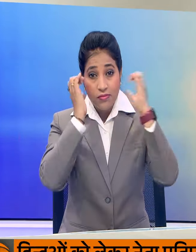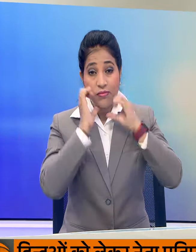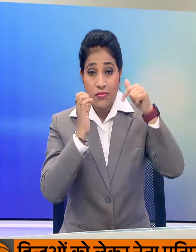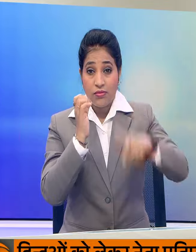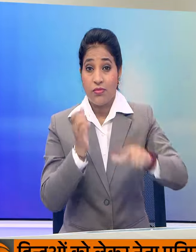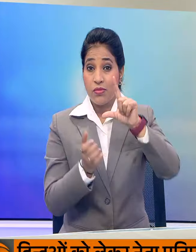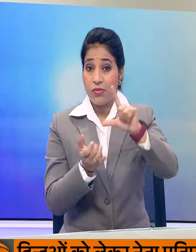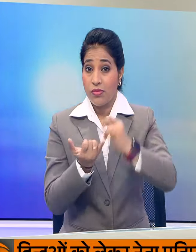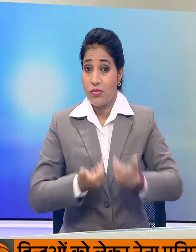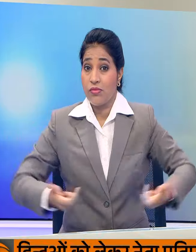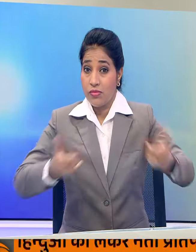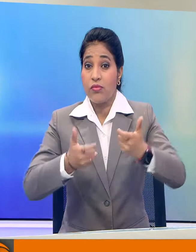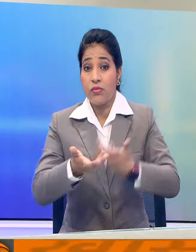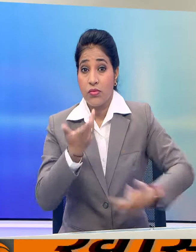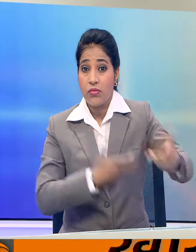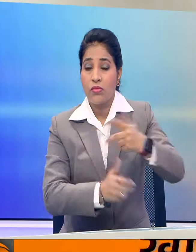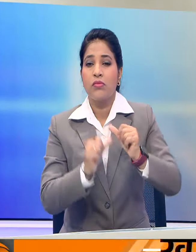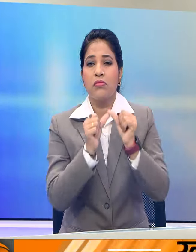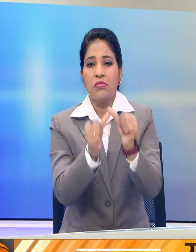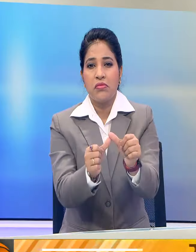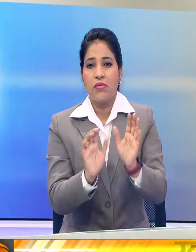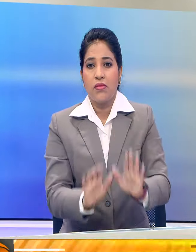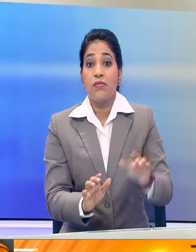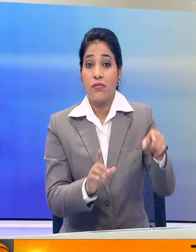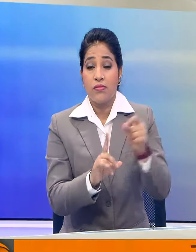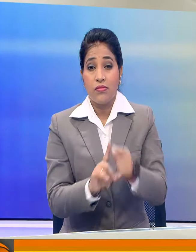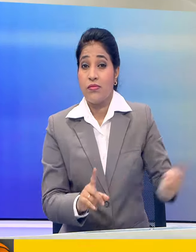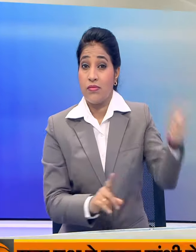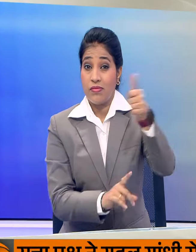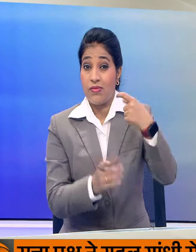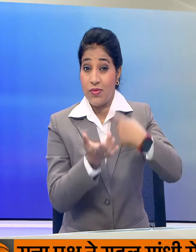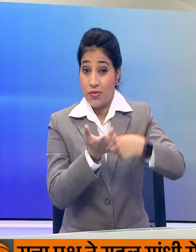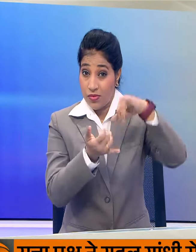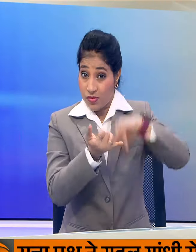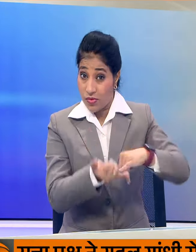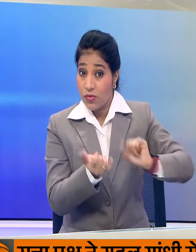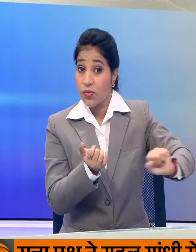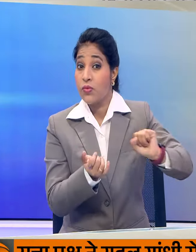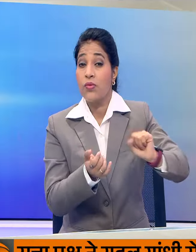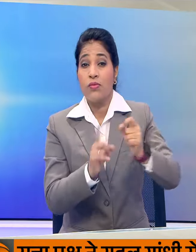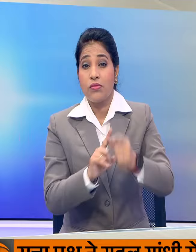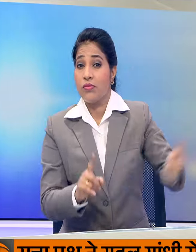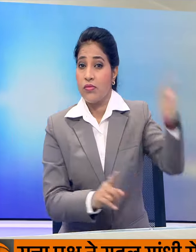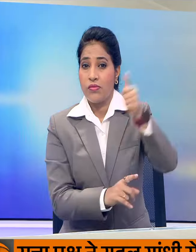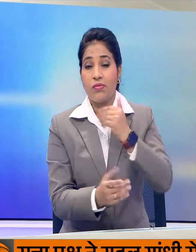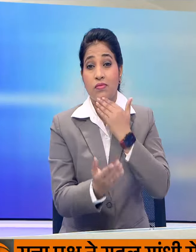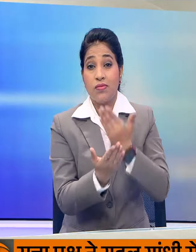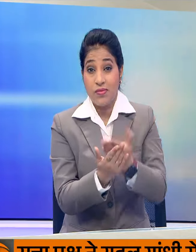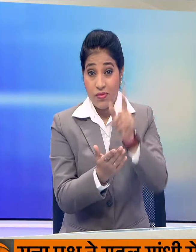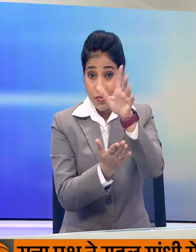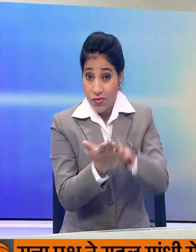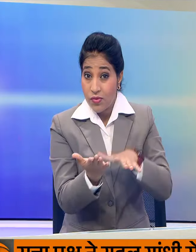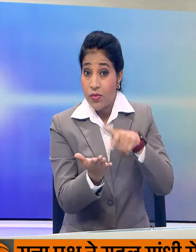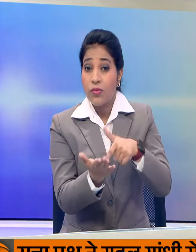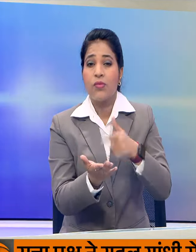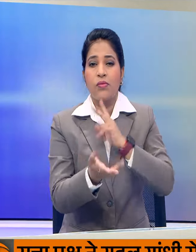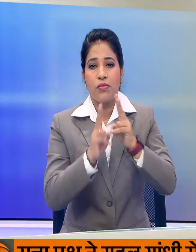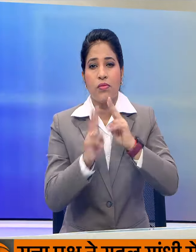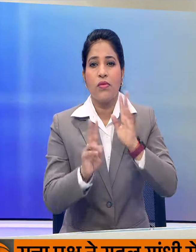आज लोकसभा में चर्चा का जवाब देंगे राजसभा में भी राश्ट्रपती के अभीभाशन पर धन्यवाद प्रस्ताफ हो रहा है